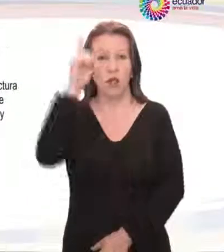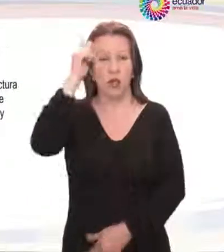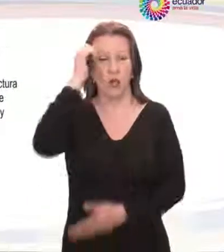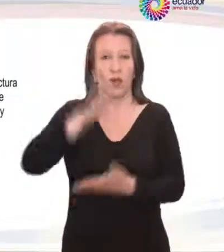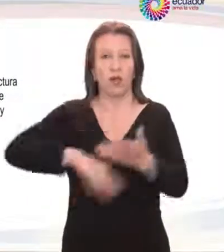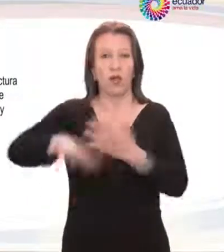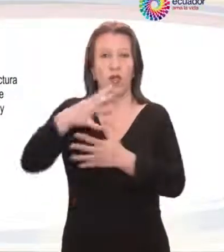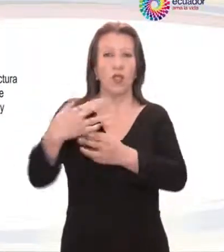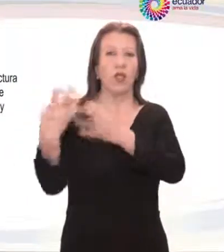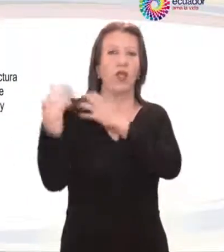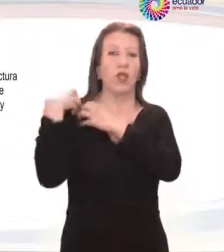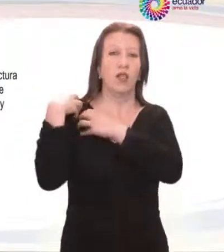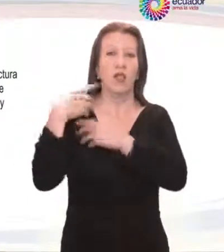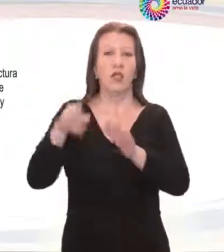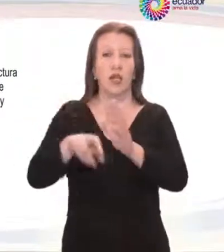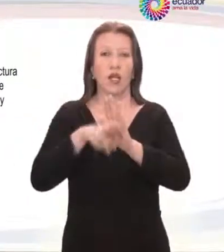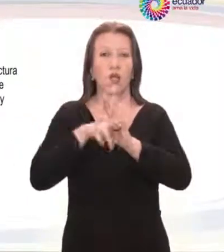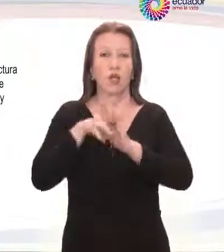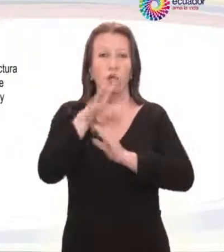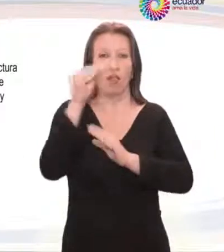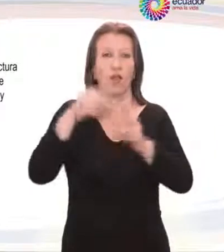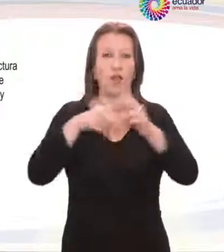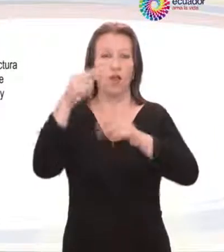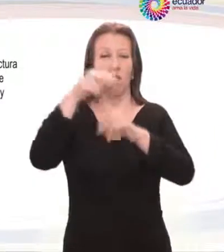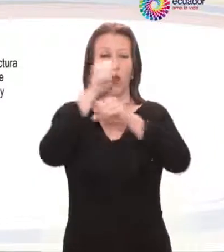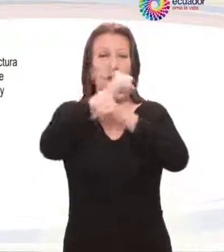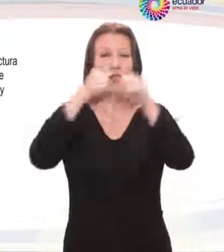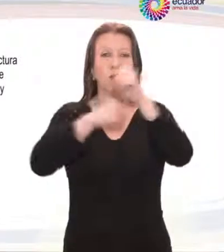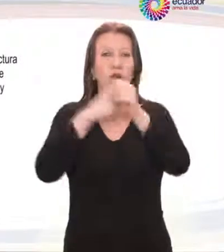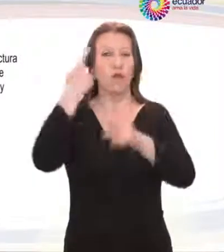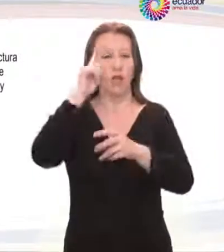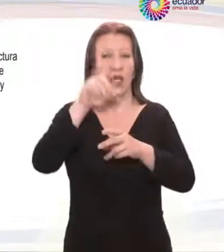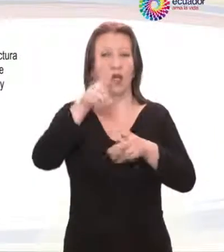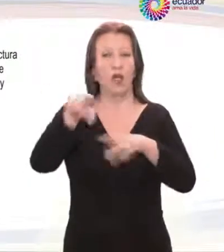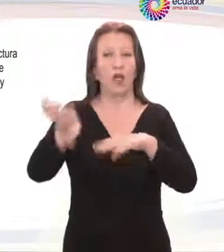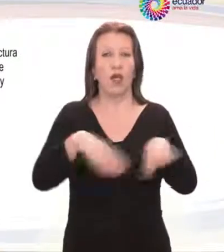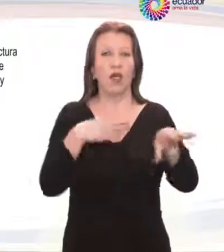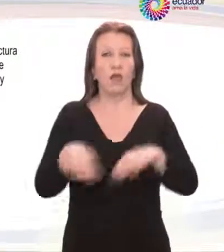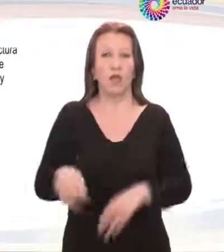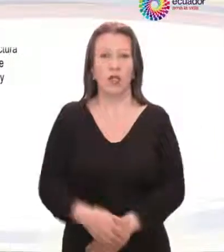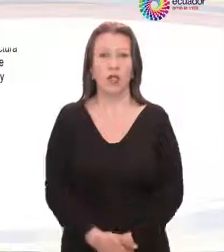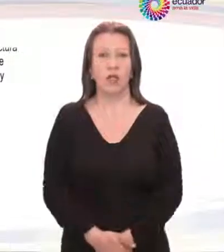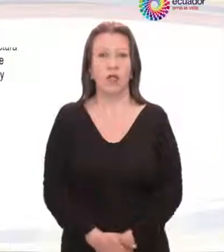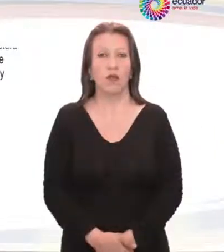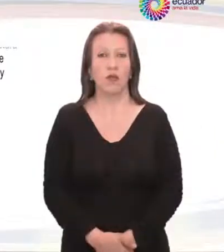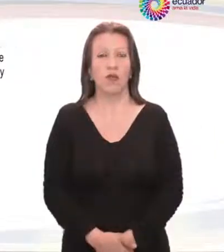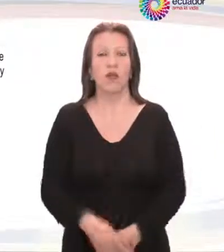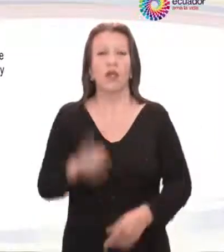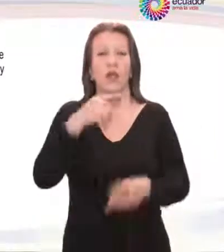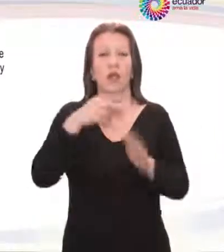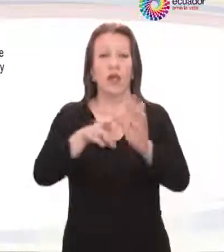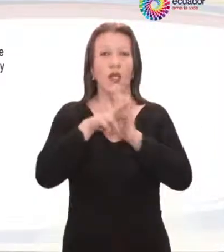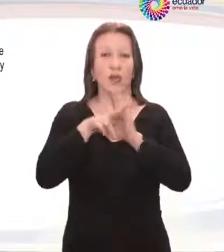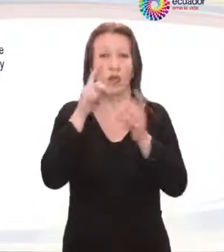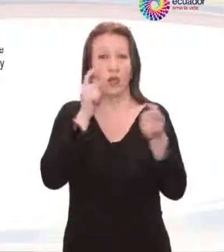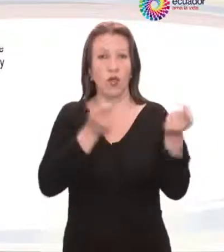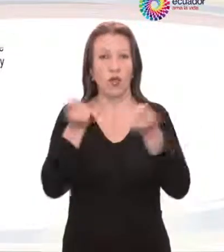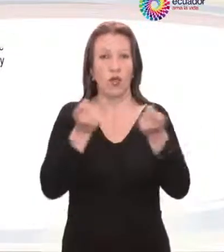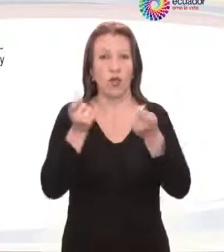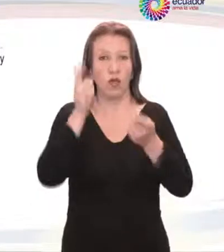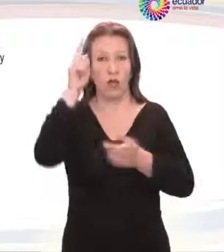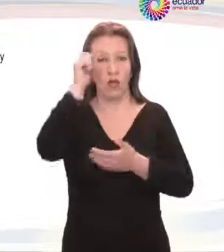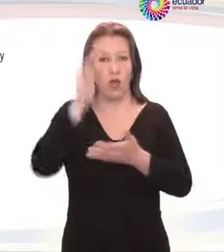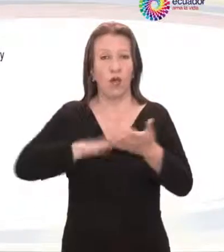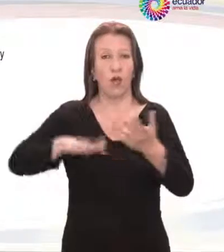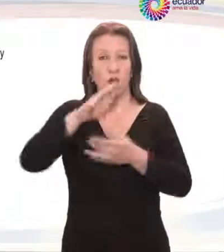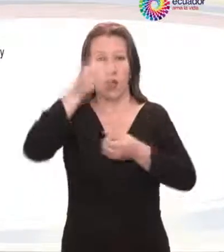garantizará los recursos y la infraestructura necesaria para estas actividades. Los recursos se sujetarán al control estatal,